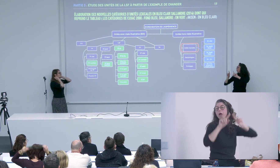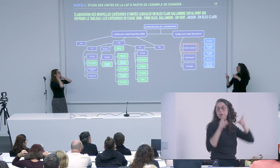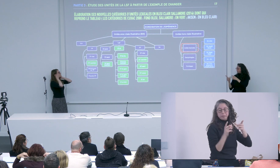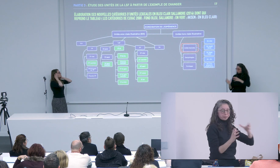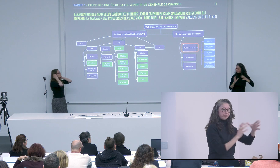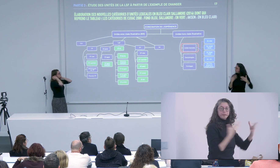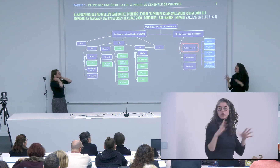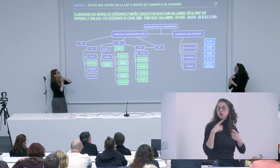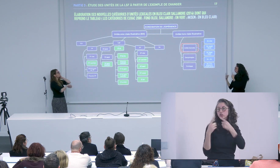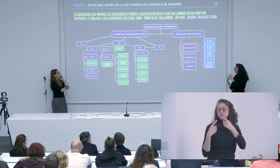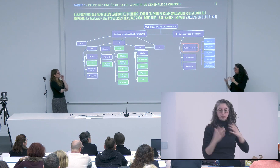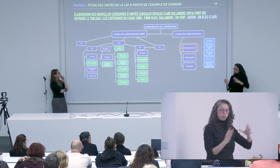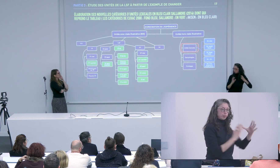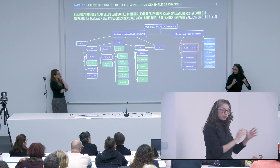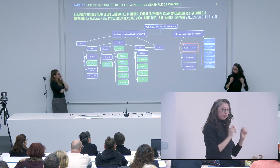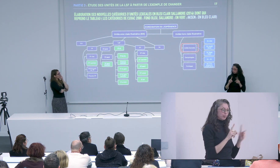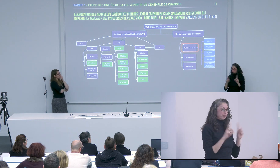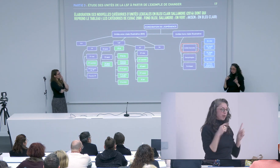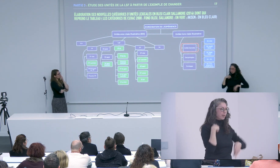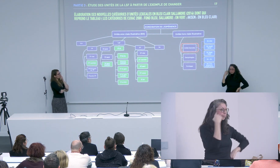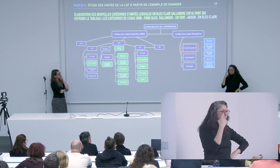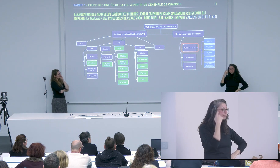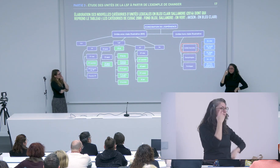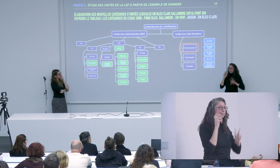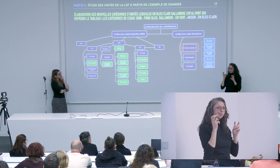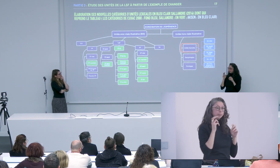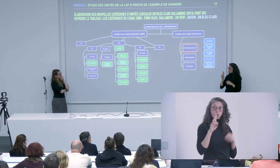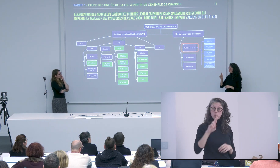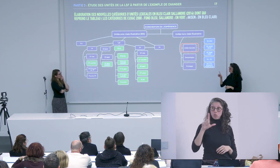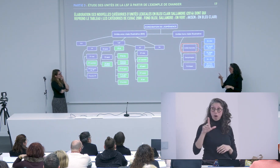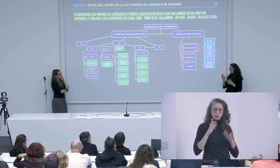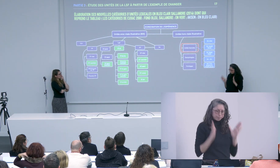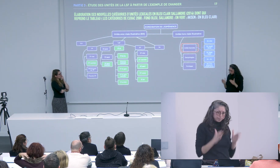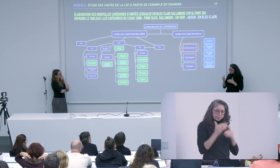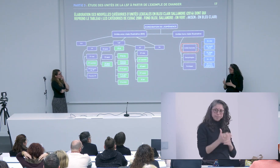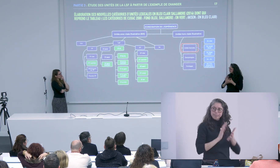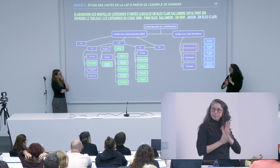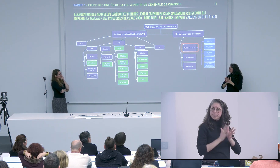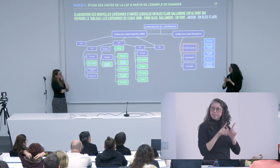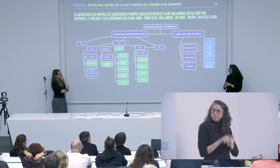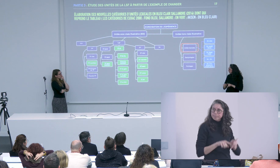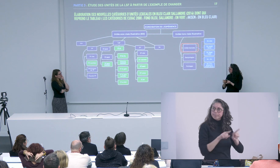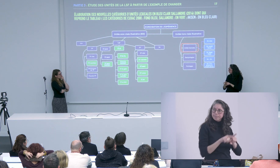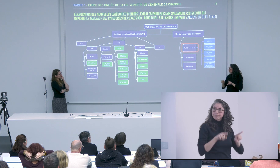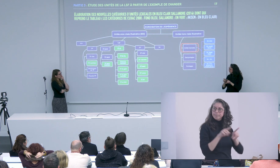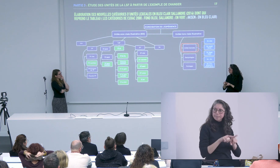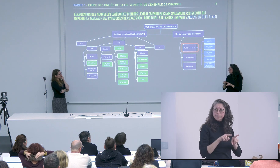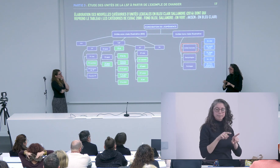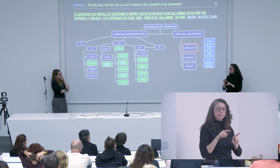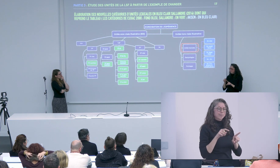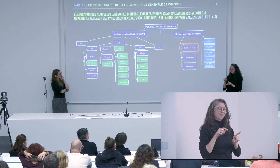mais il y a parfois des choses qui ne sont pas forcément très adaptées au niveau du processus c